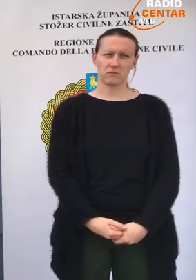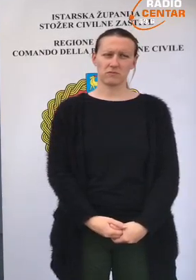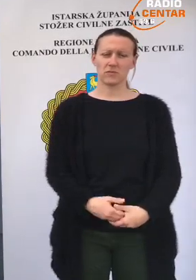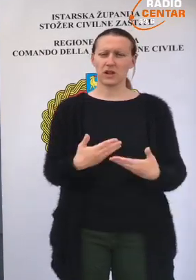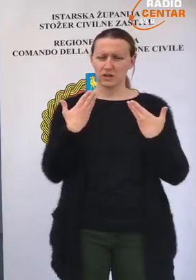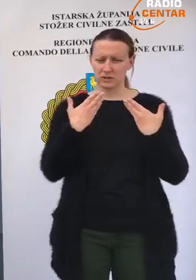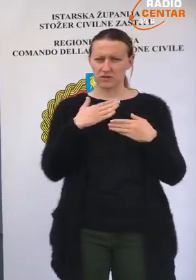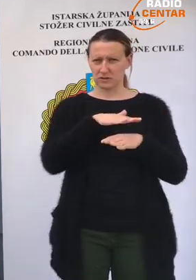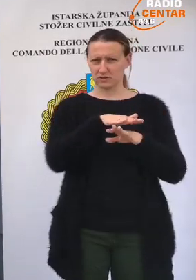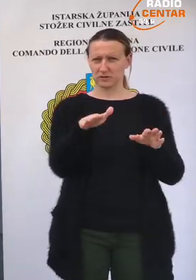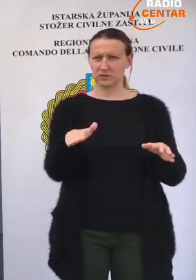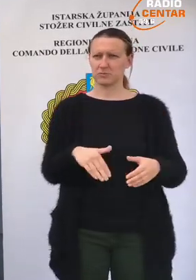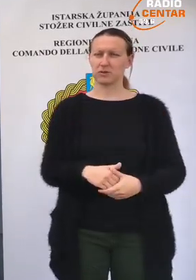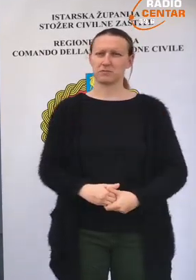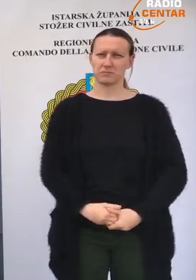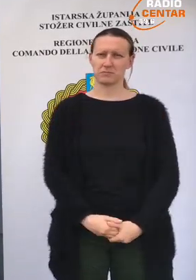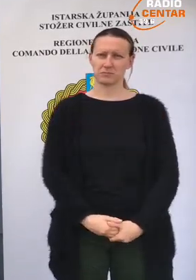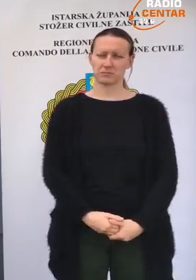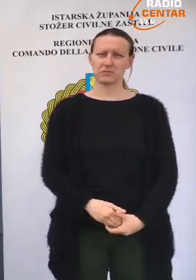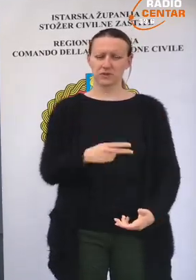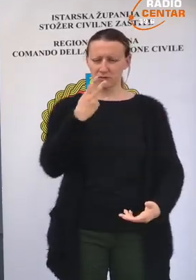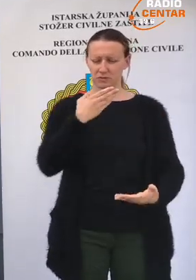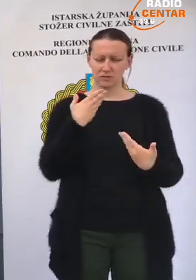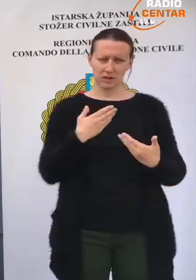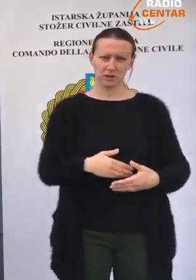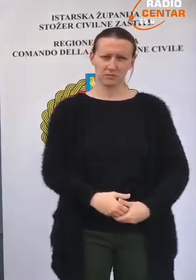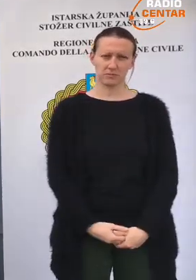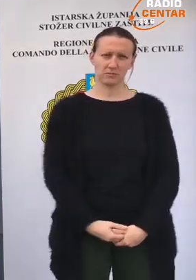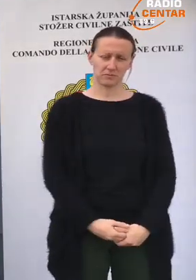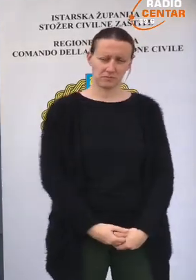Ja vam zahvaljujem svima i vidimo se. Hvala.